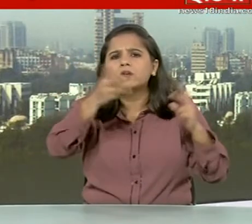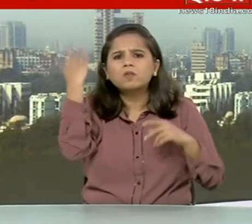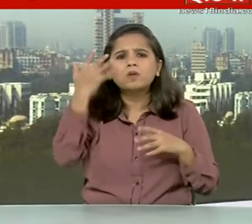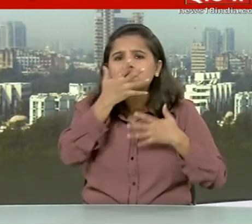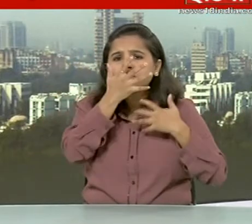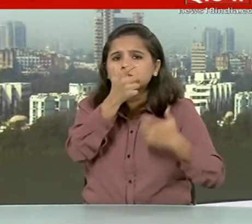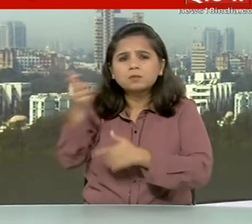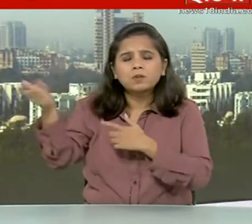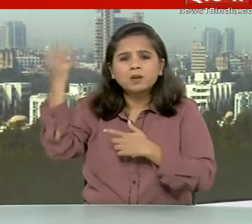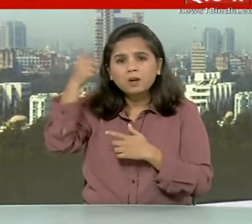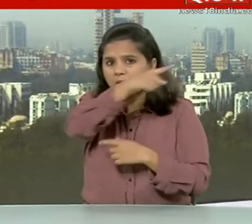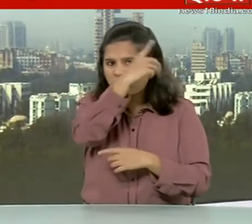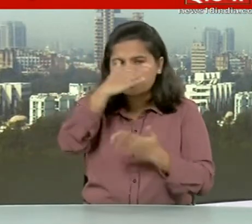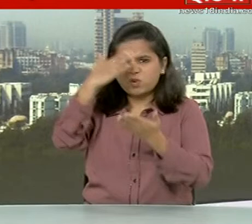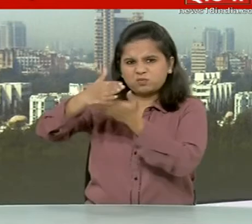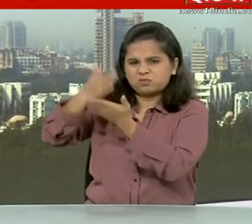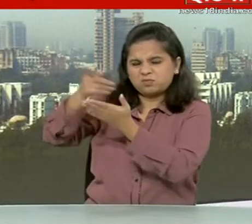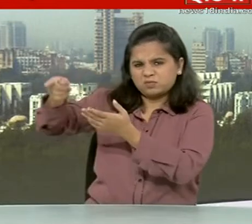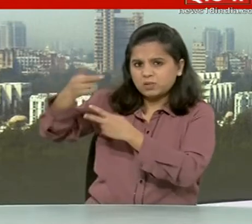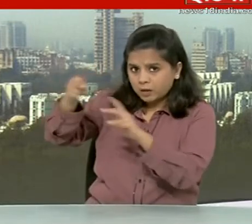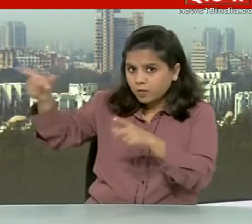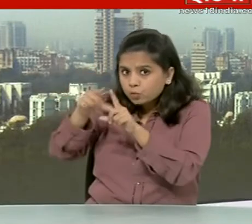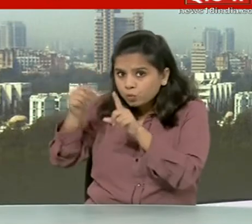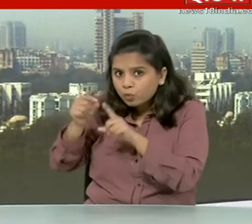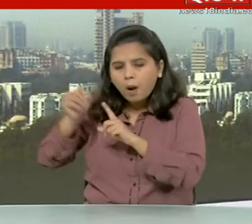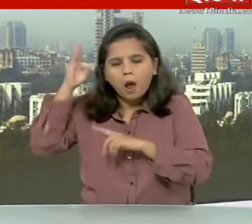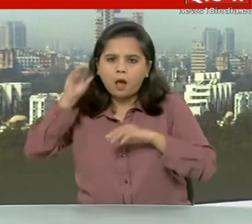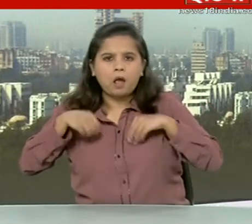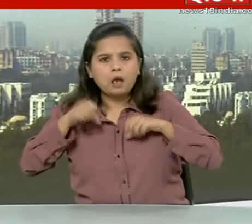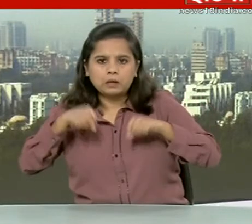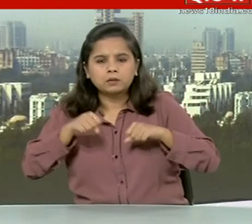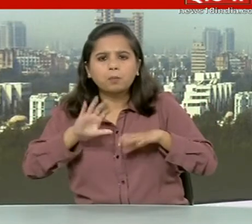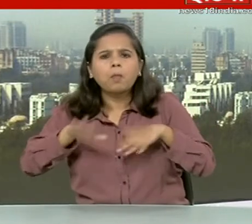आतंकवादियों के खिलाफ भी कोई ठोस कारवाई नहीं की है